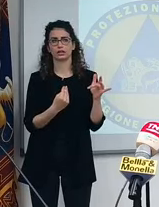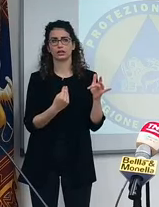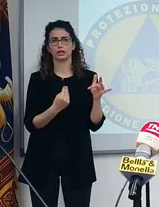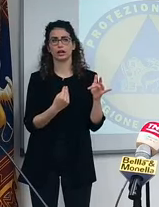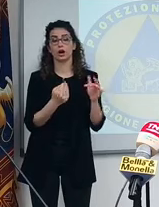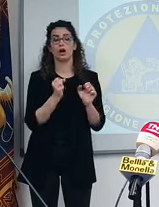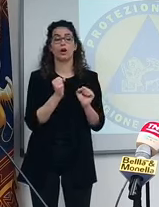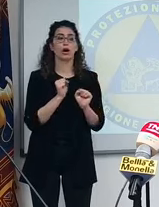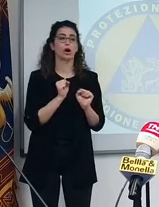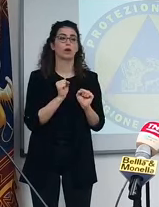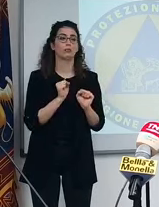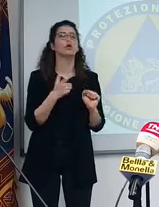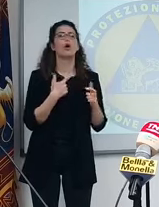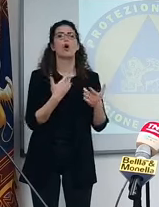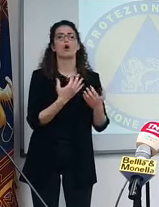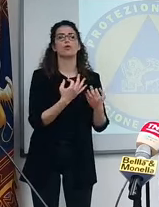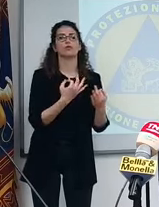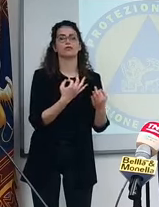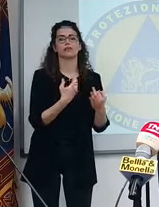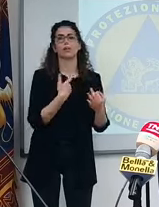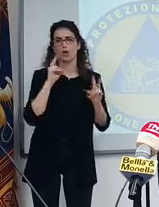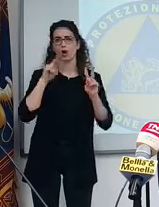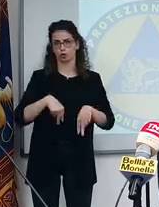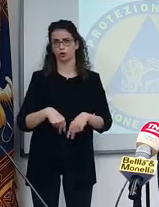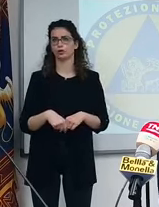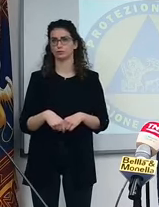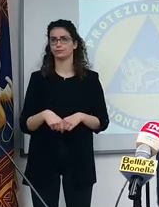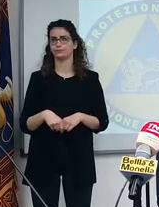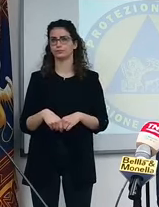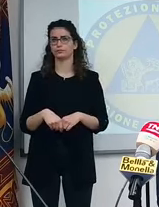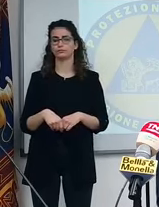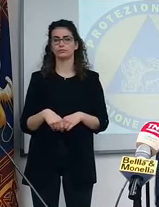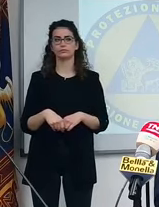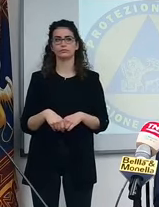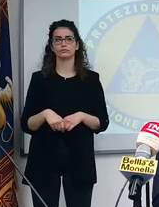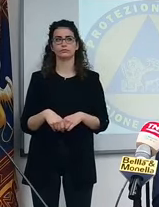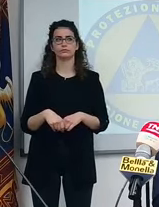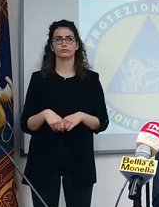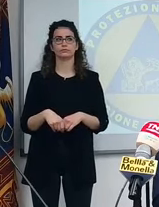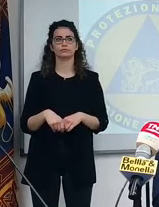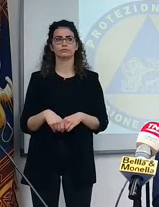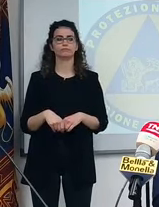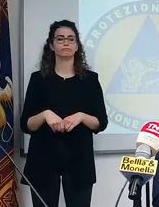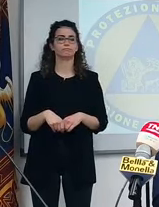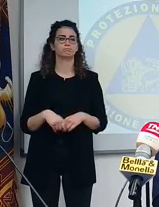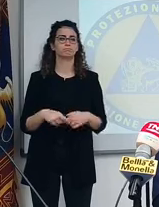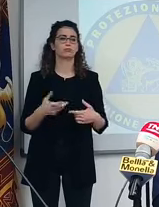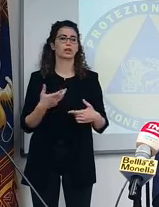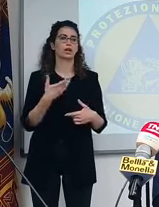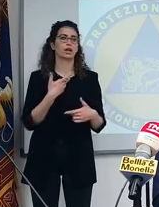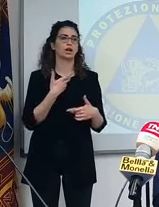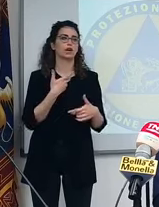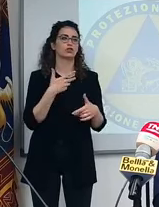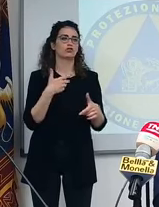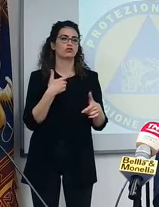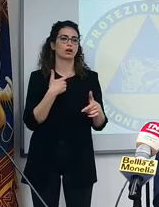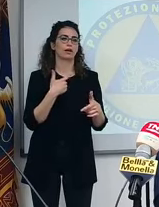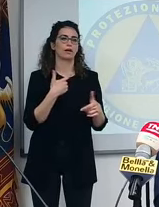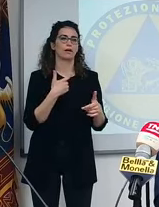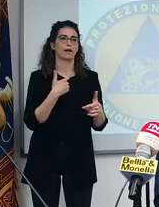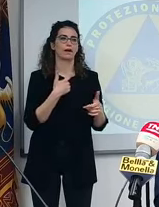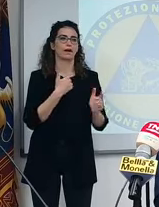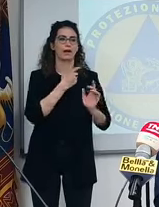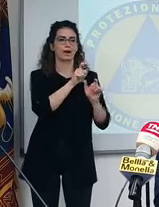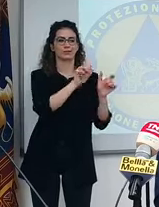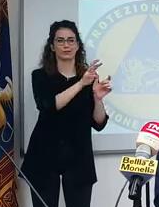hanno... Vabbè, comunque verifichiamo... Evidentemente hanno dei riscontri